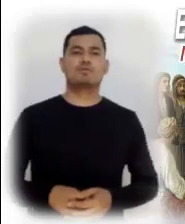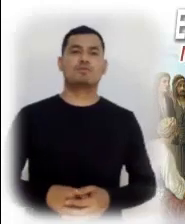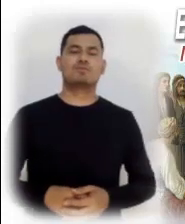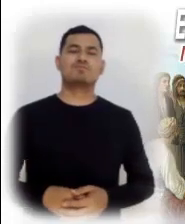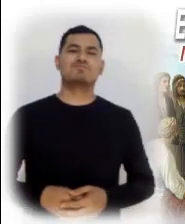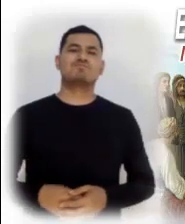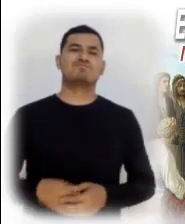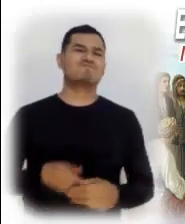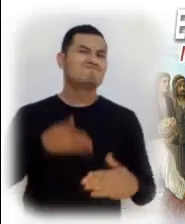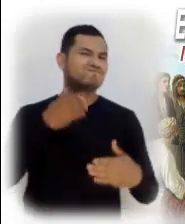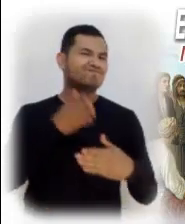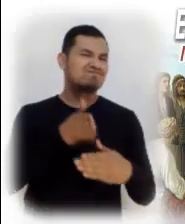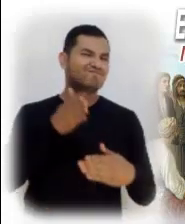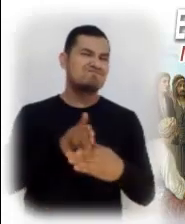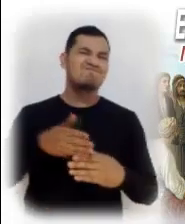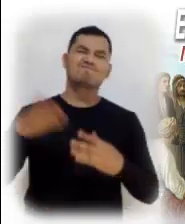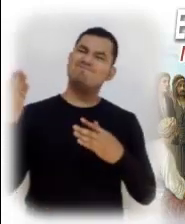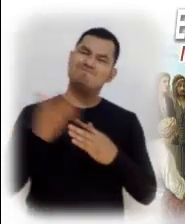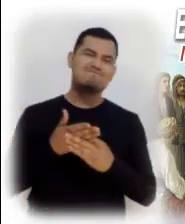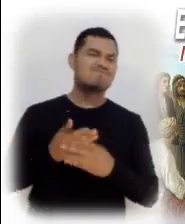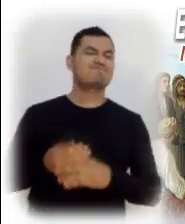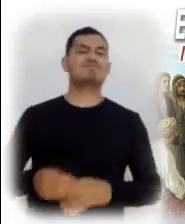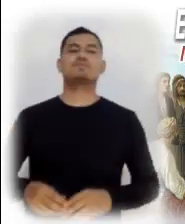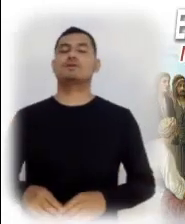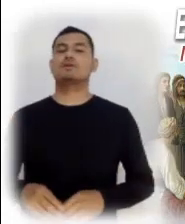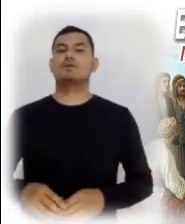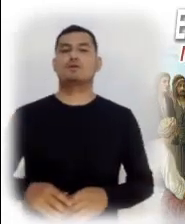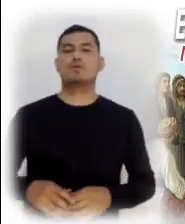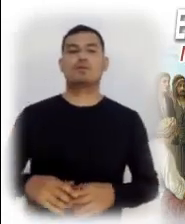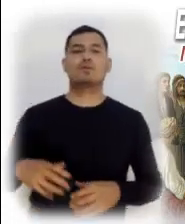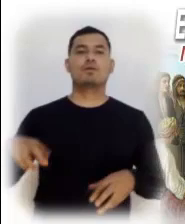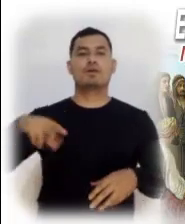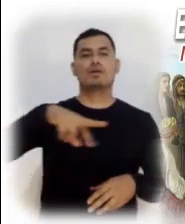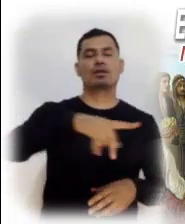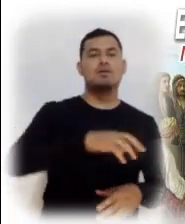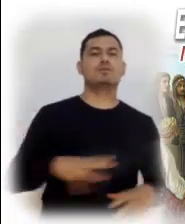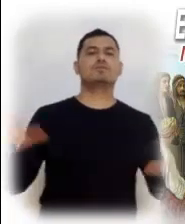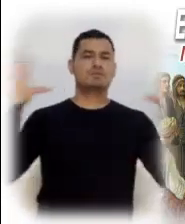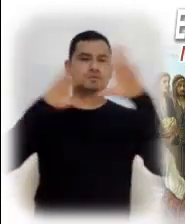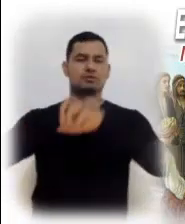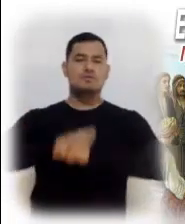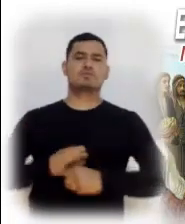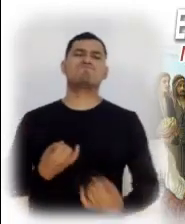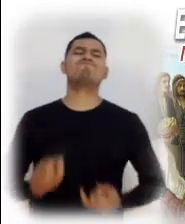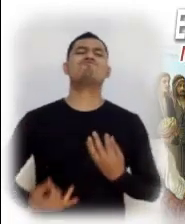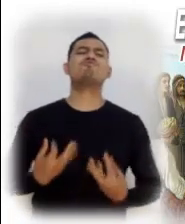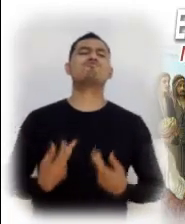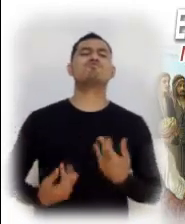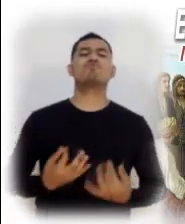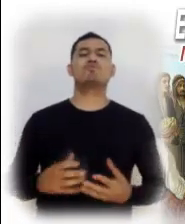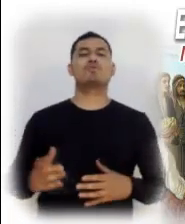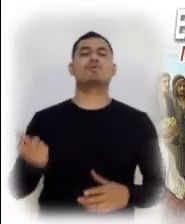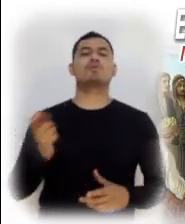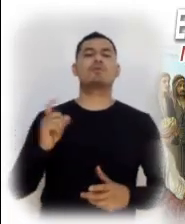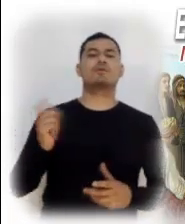de mirar más allá de nuestro egoísmo. Caminamos en tinieblas cuando nos dejamos guiar por las